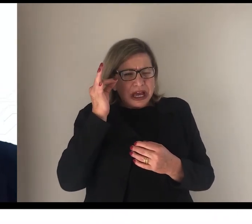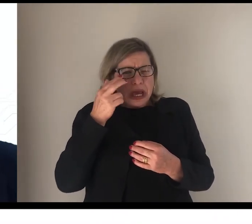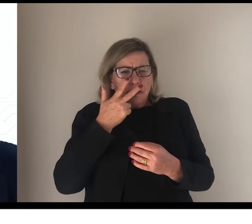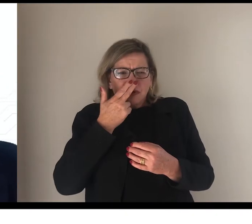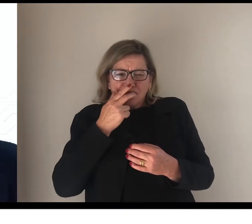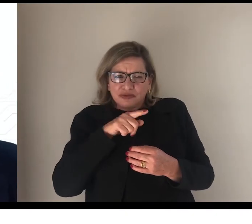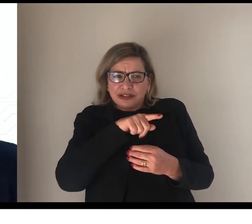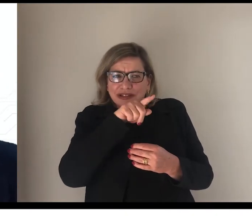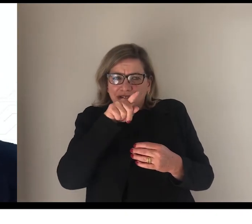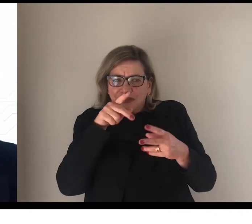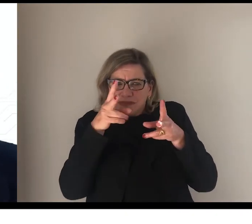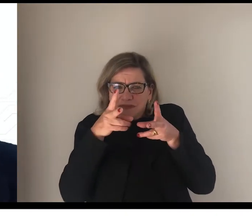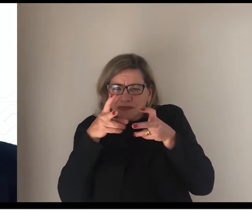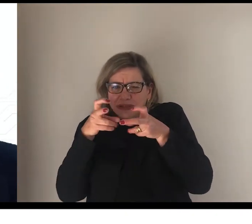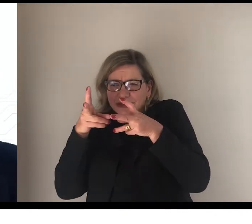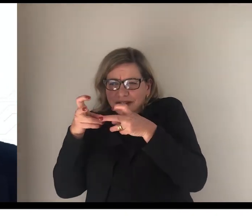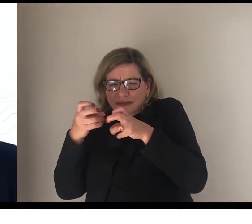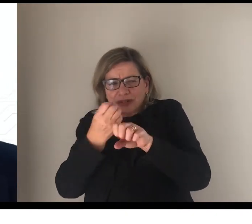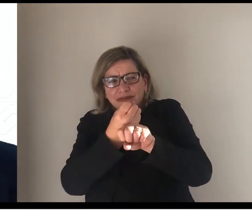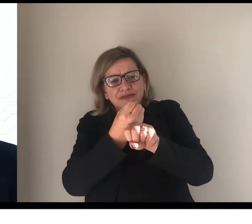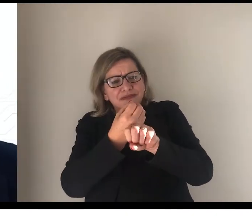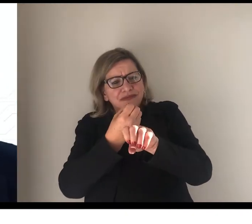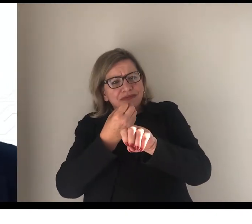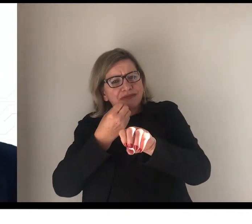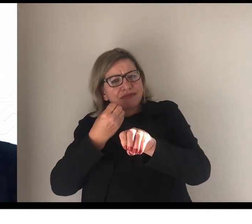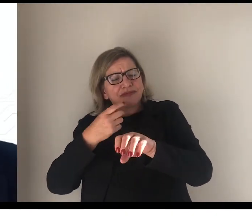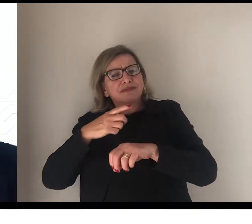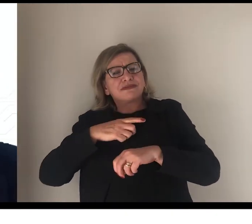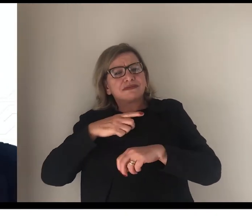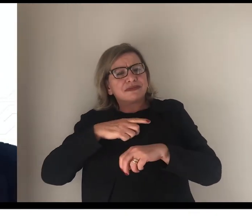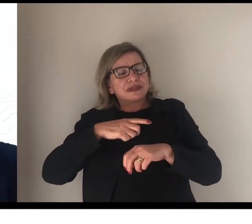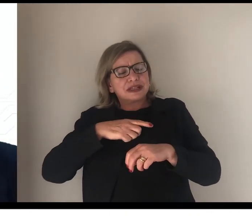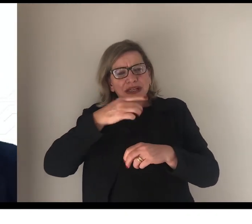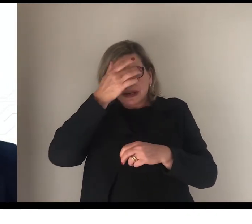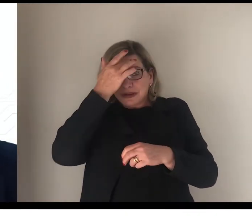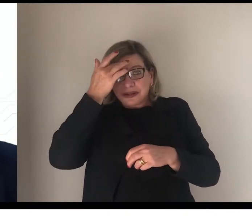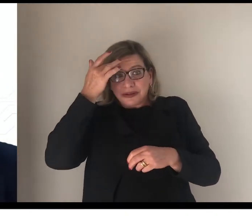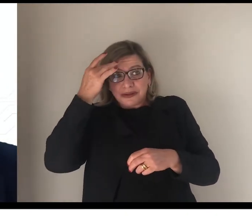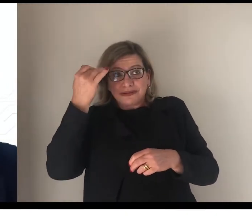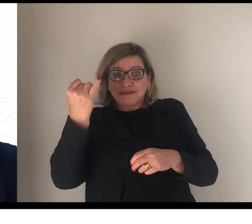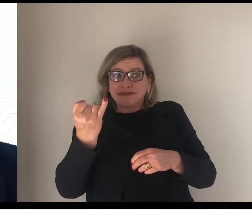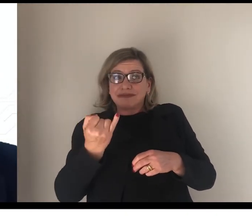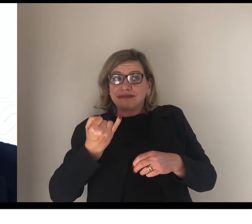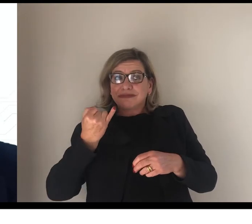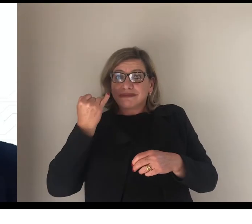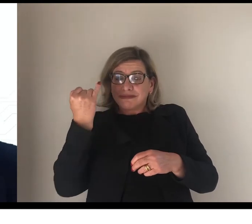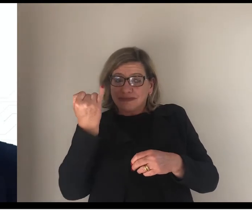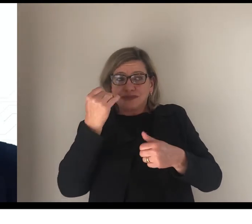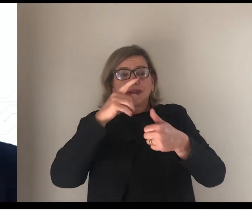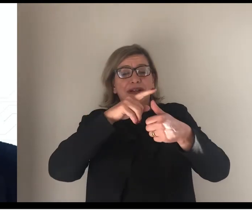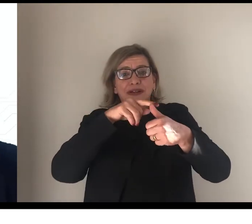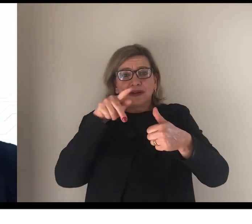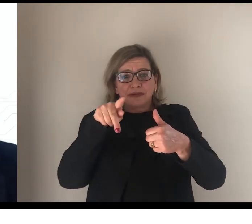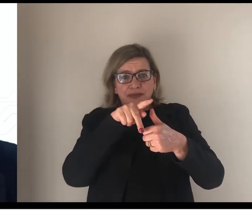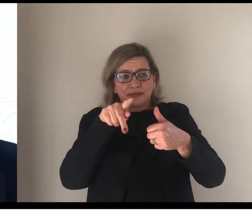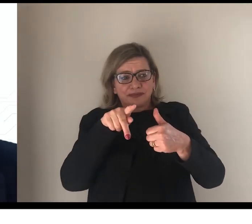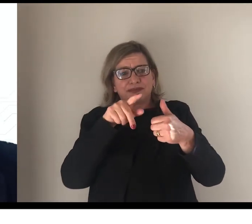que a EAD tem alguns atores-chave. Tem o professor,